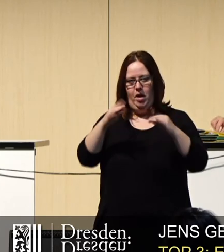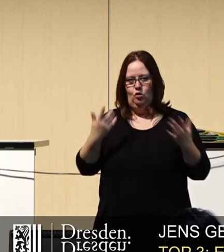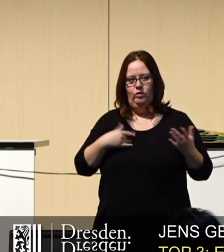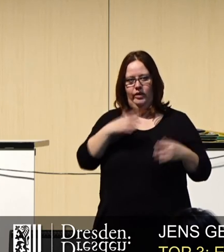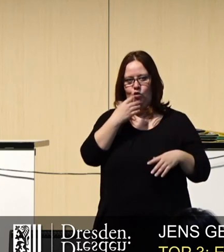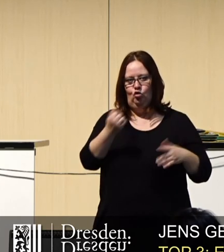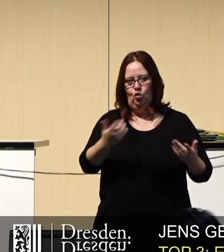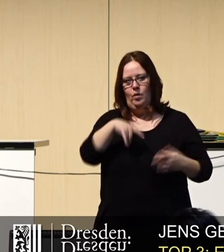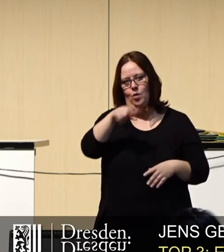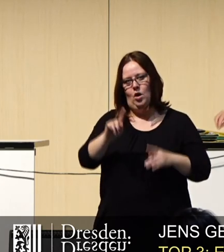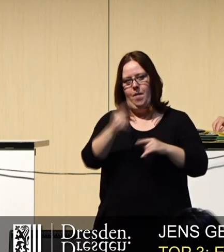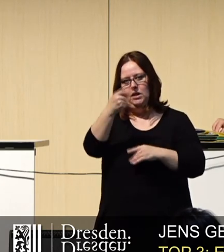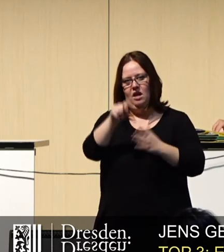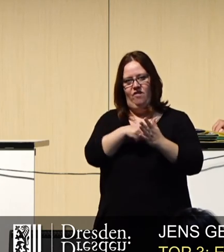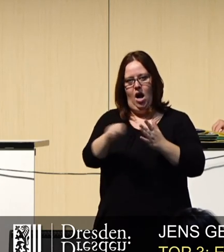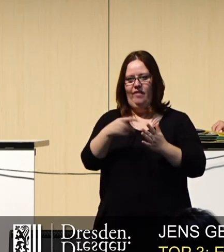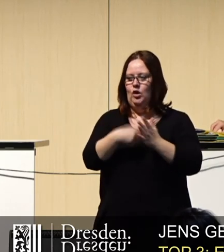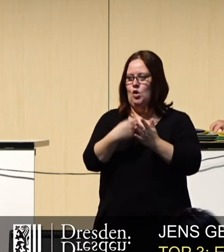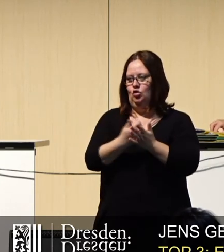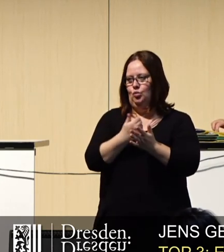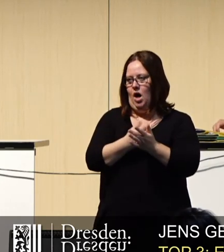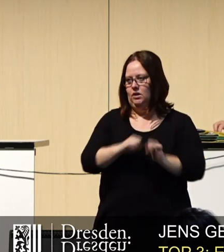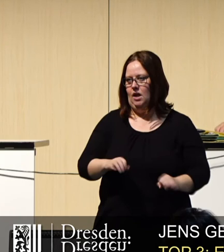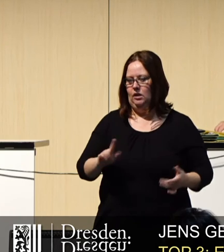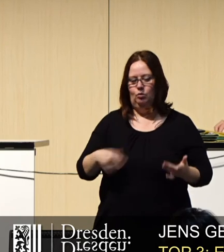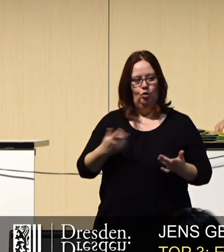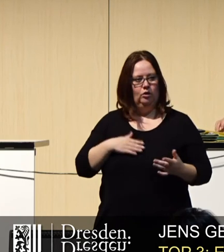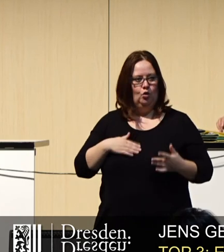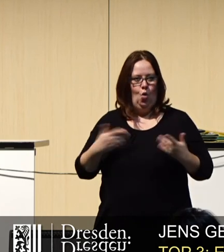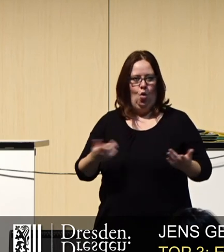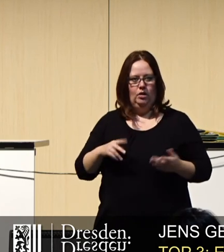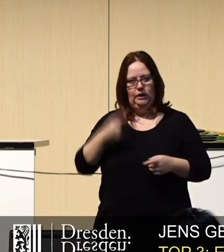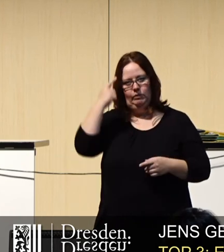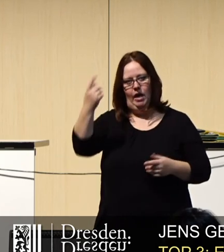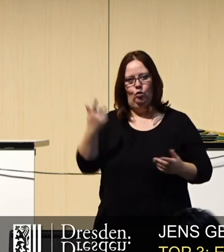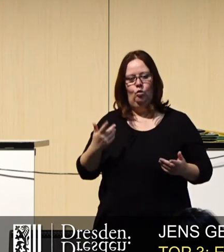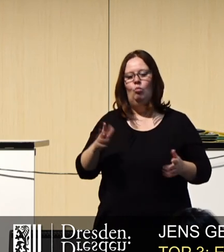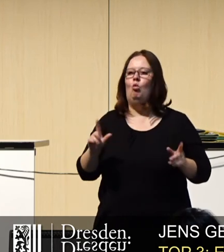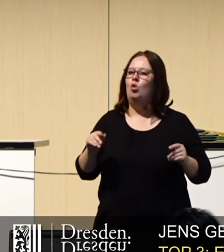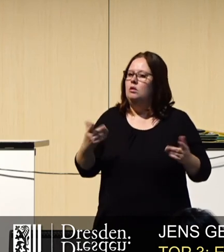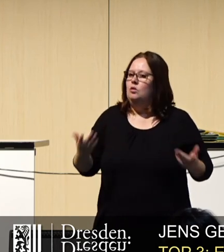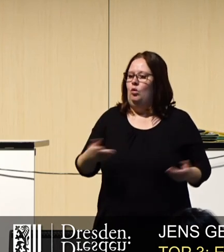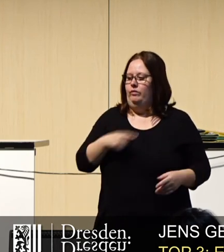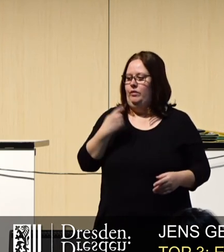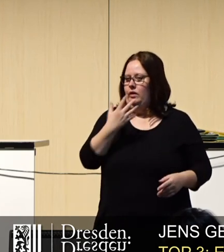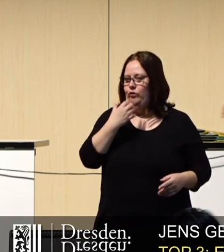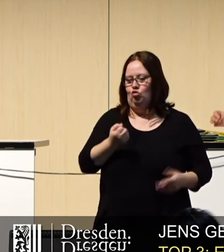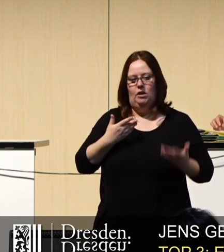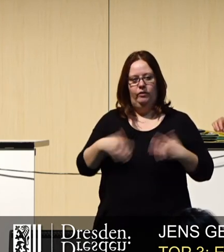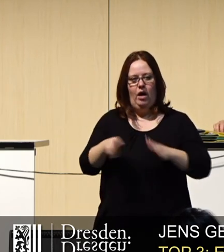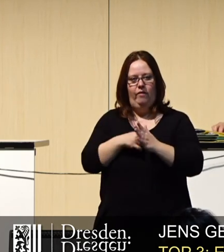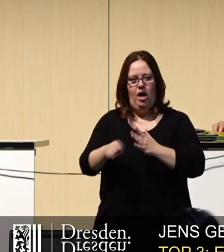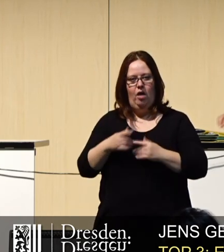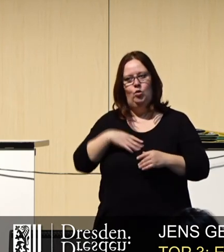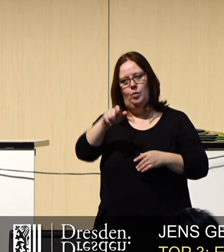wir es wollten, zur Bürgermeisterwahl, damit Kosten gespart werden. Das war unser Ansinn. Wie gesagt, wir als Freie Wähler